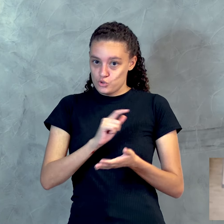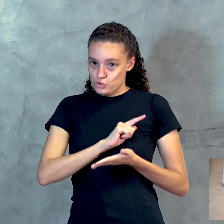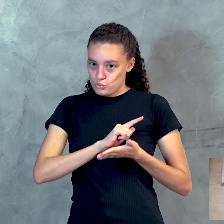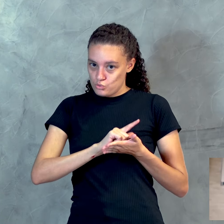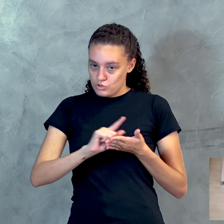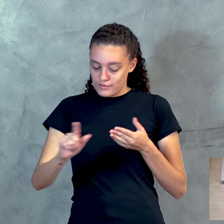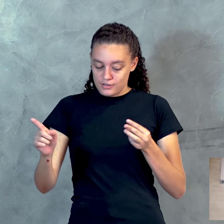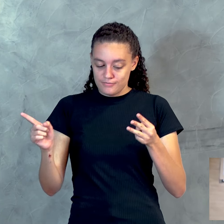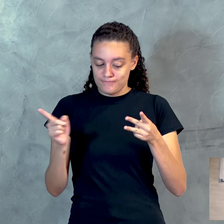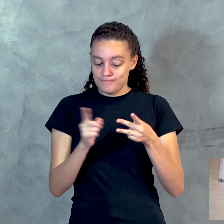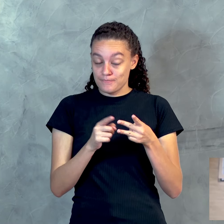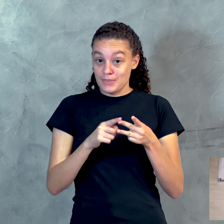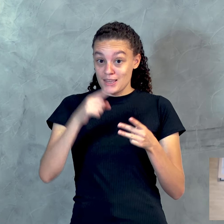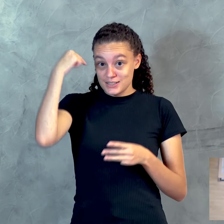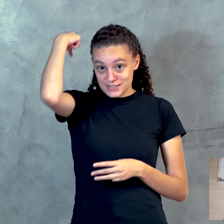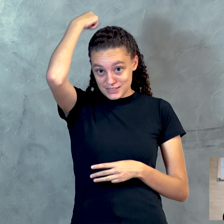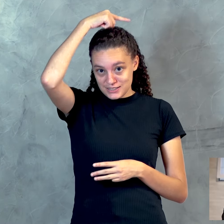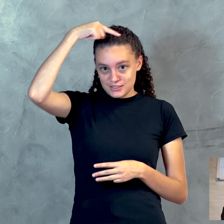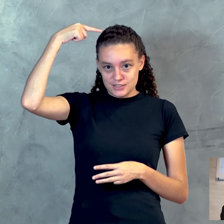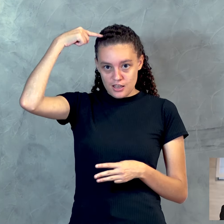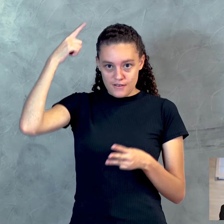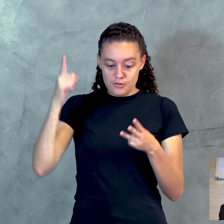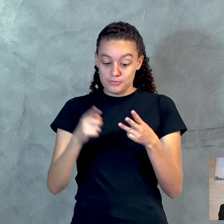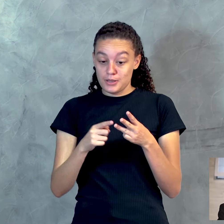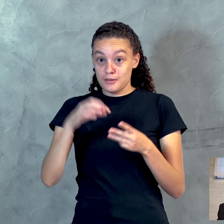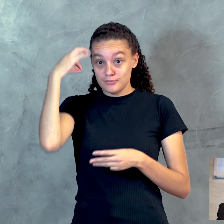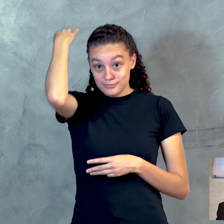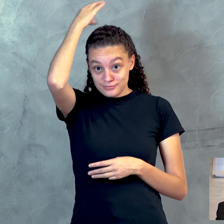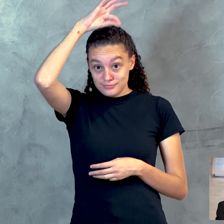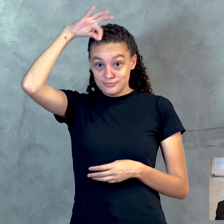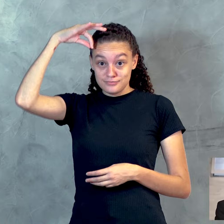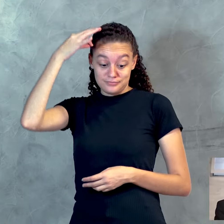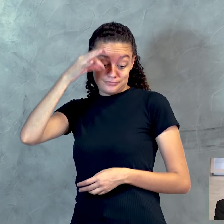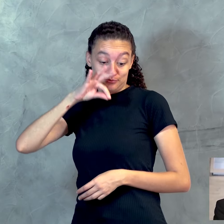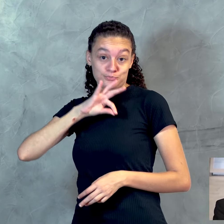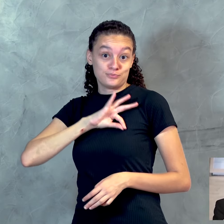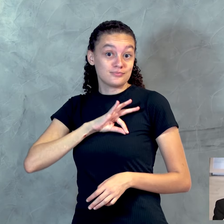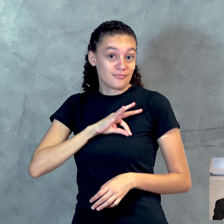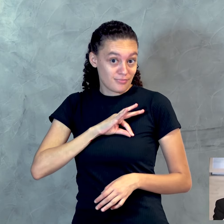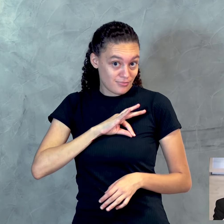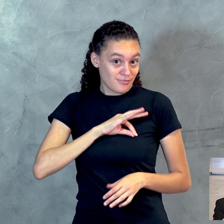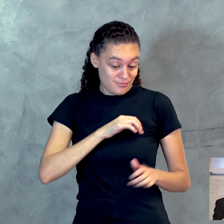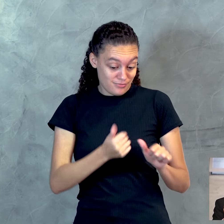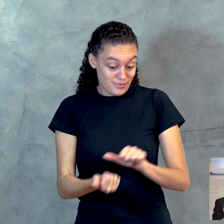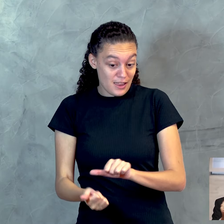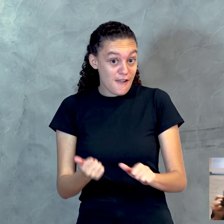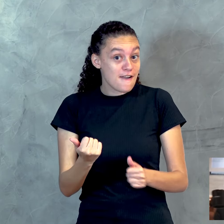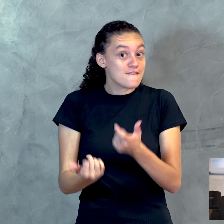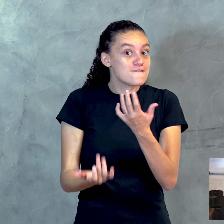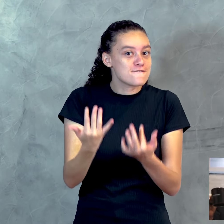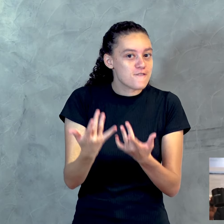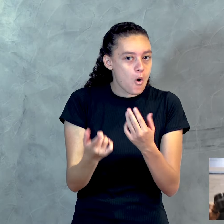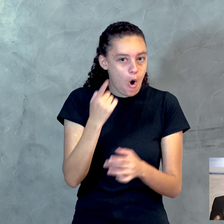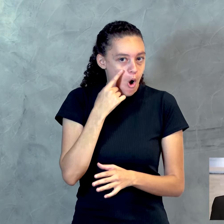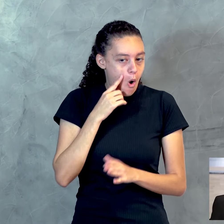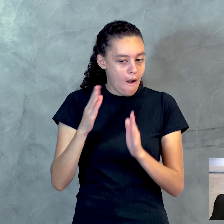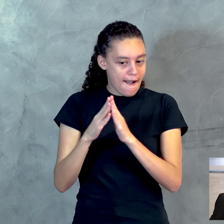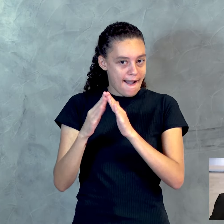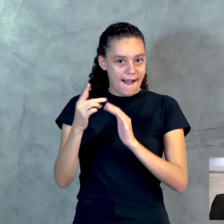santificação, batismo com o Espírito Santo e fogo. Não faça isso em casa, já